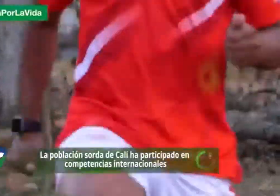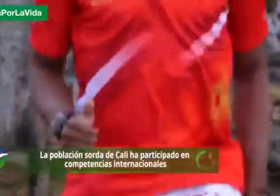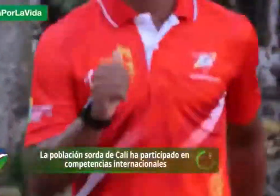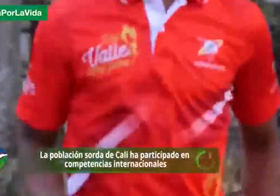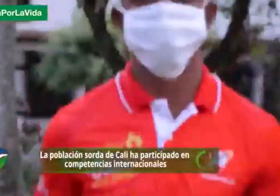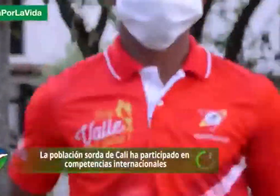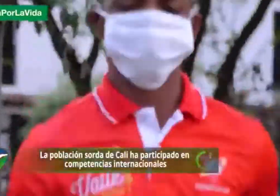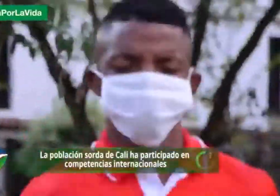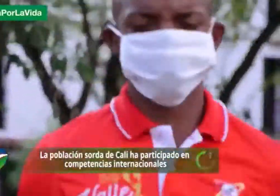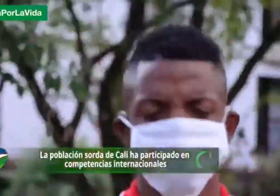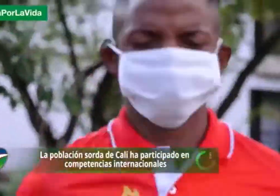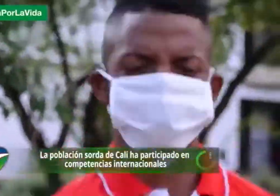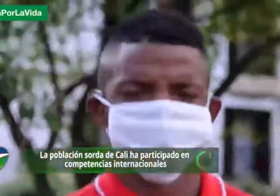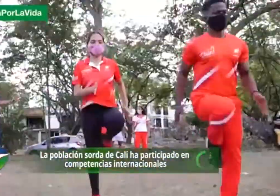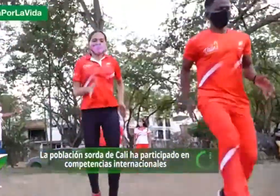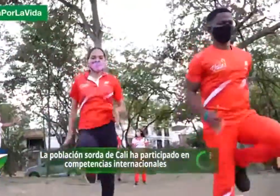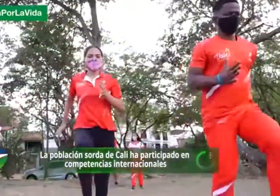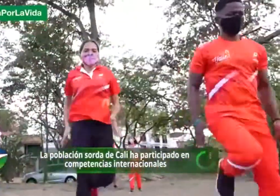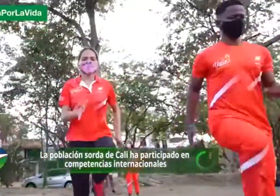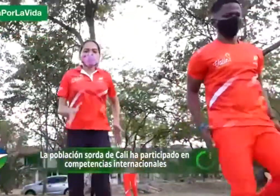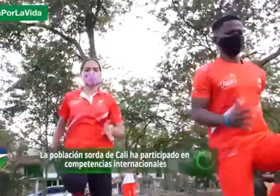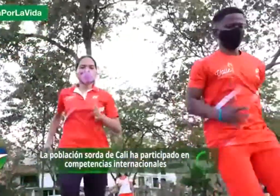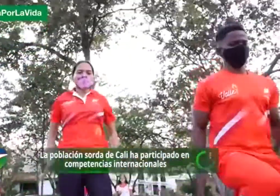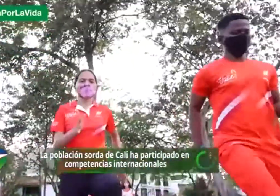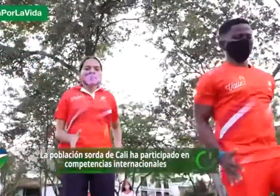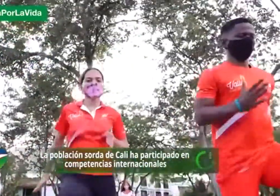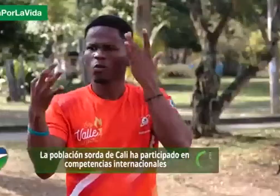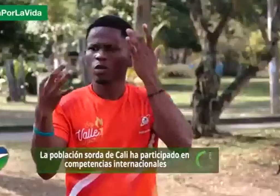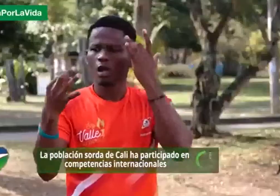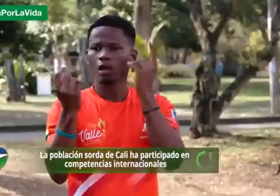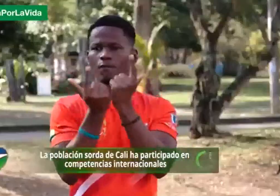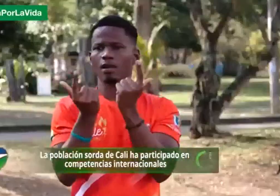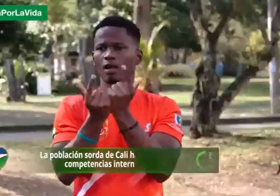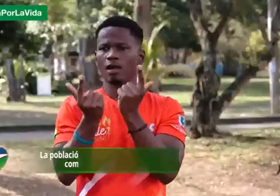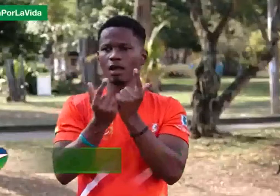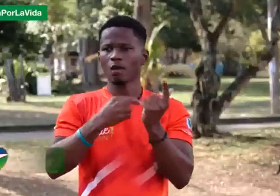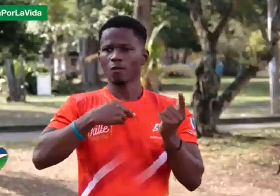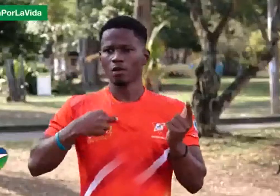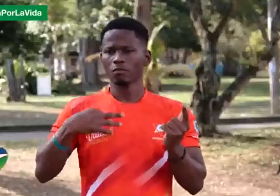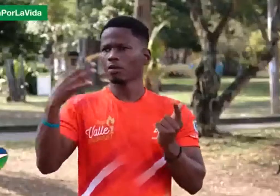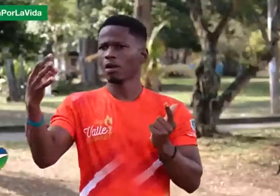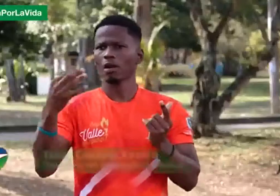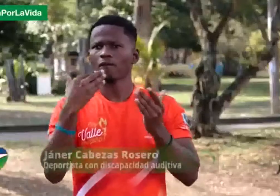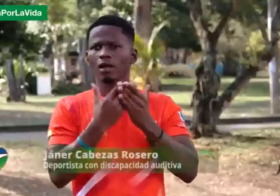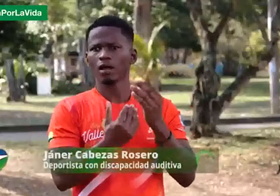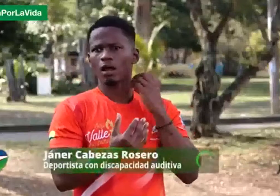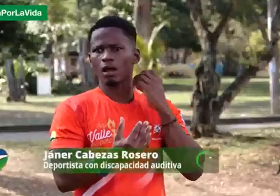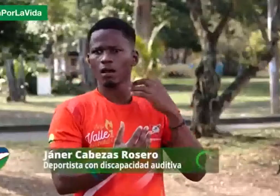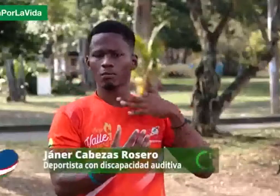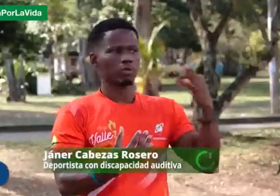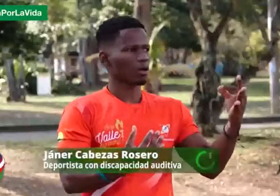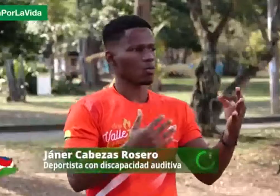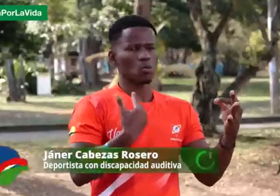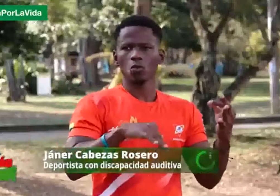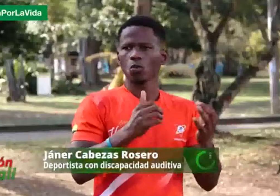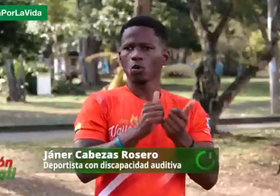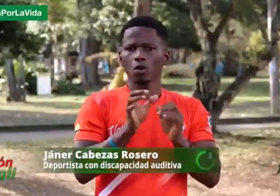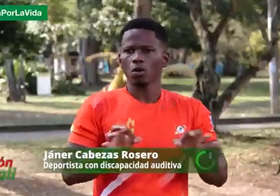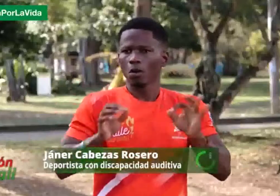sido impedimento para crecer a nivel personal y profesional. Fui escogido para viajar a Taipei. Escogieron